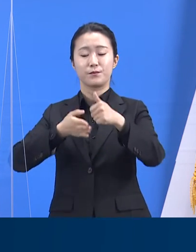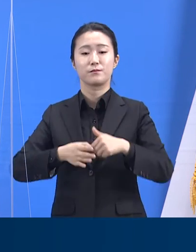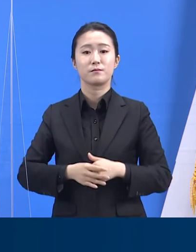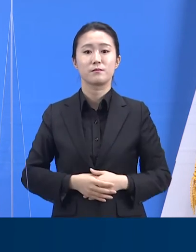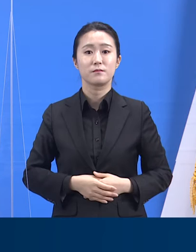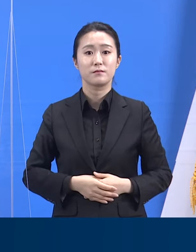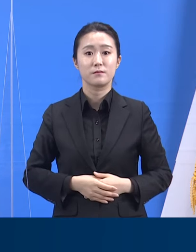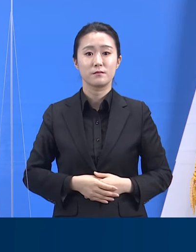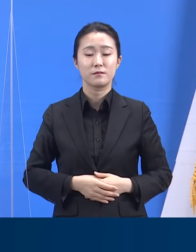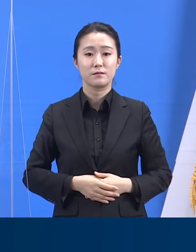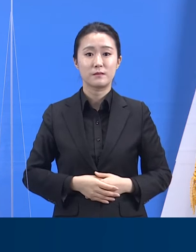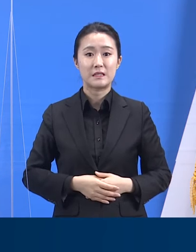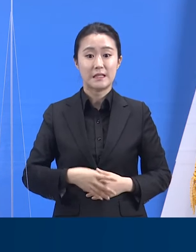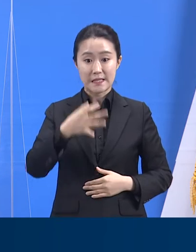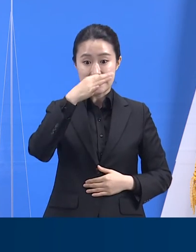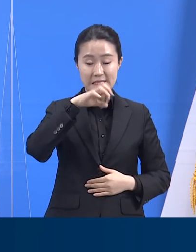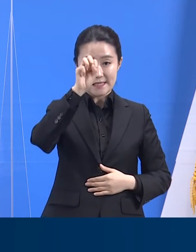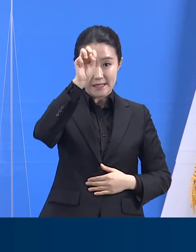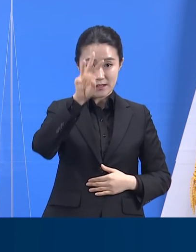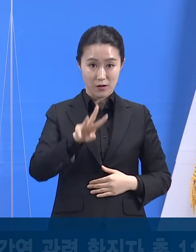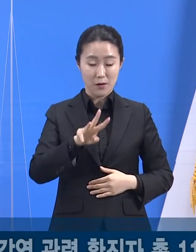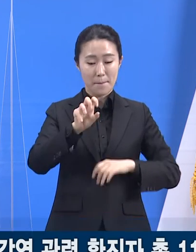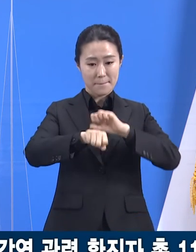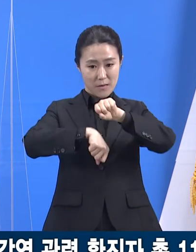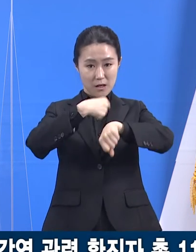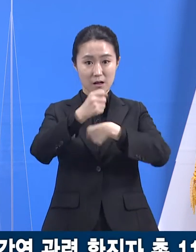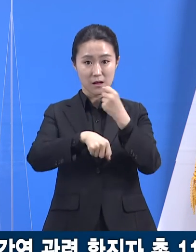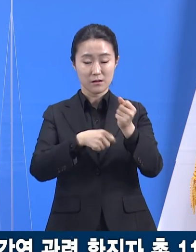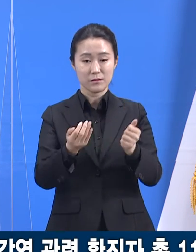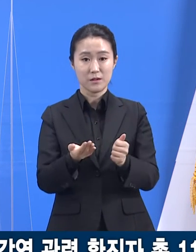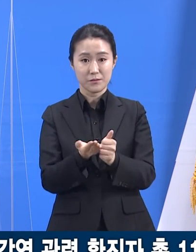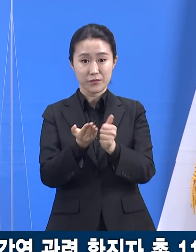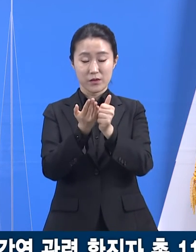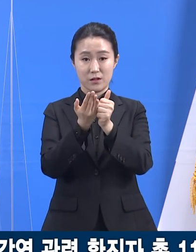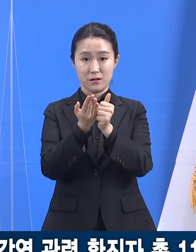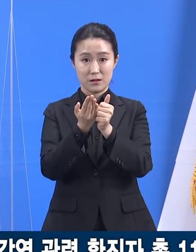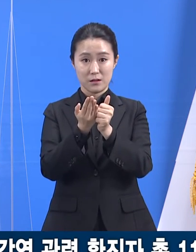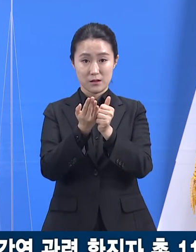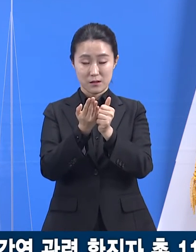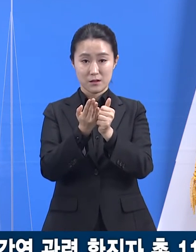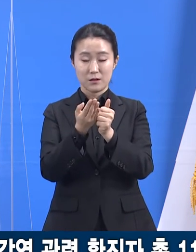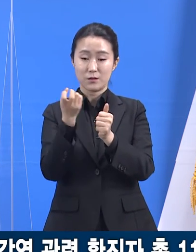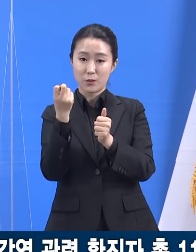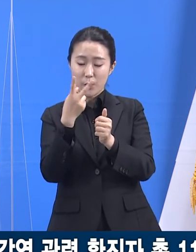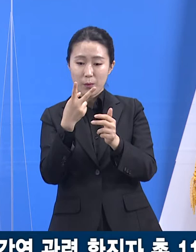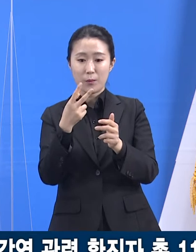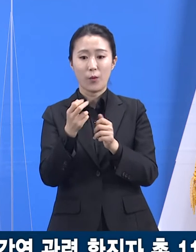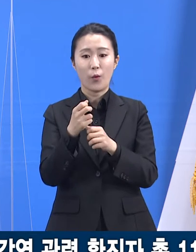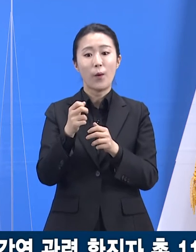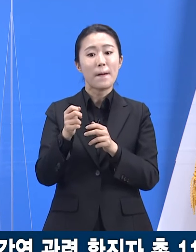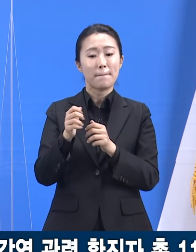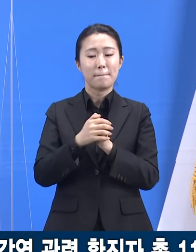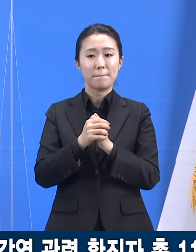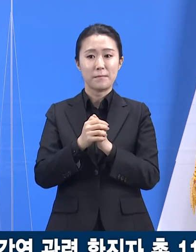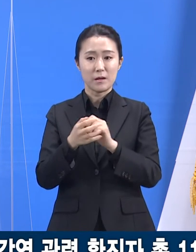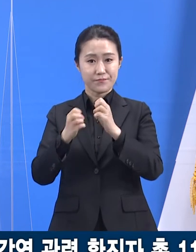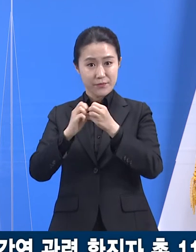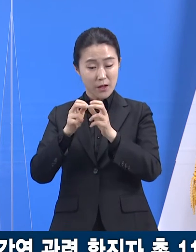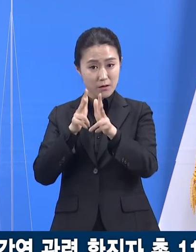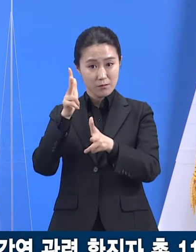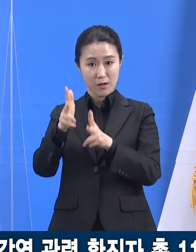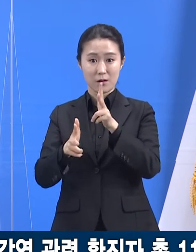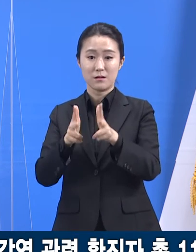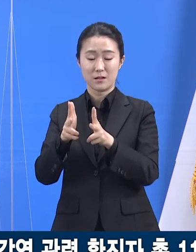이천시 소재의 축산물 가공업체 관련 집단감염 사례입니다. 지난 29일,